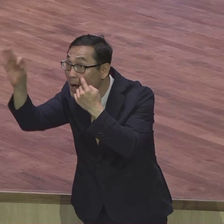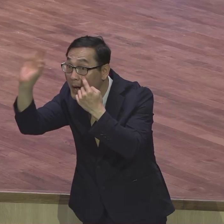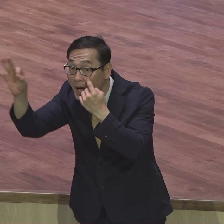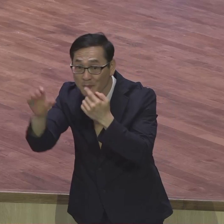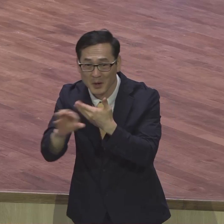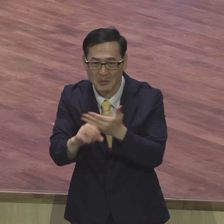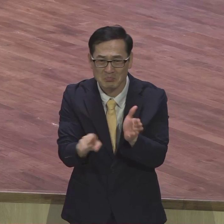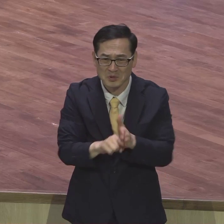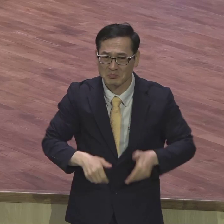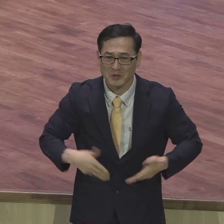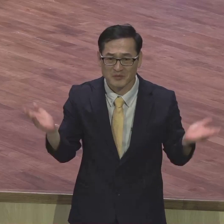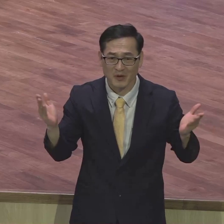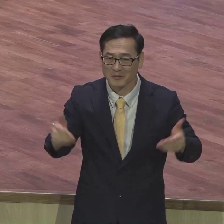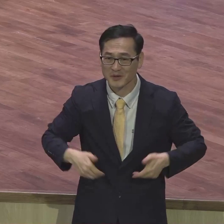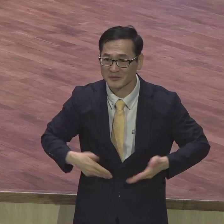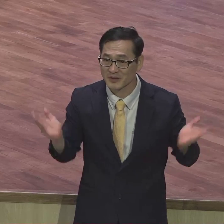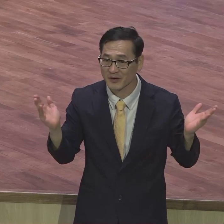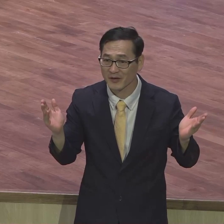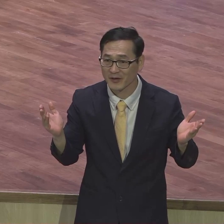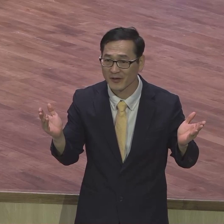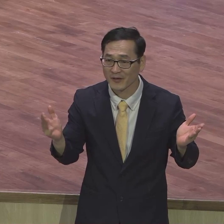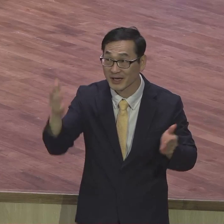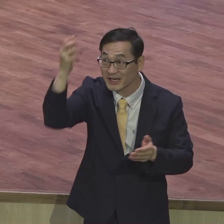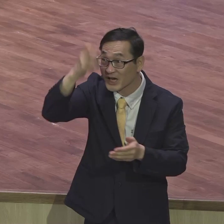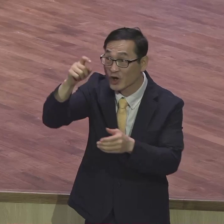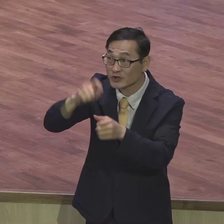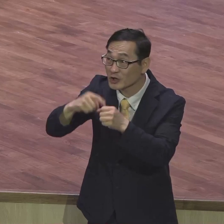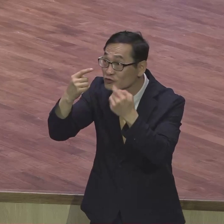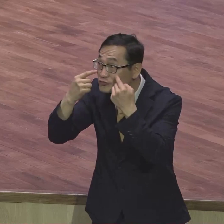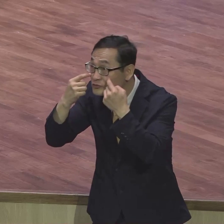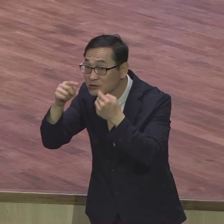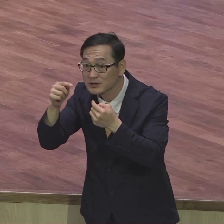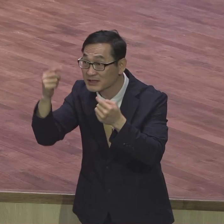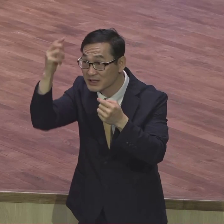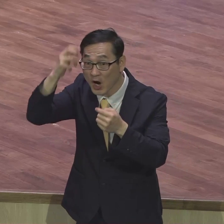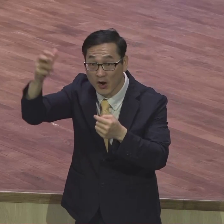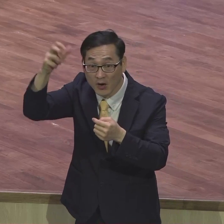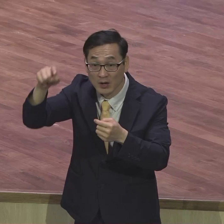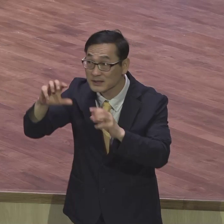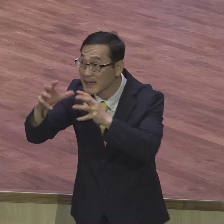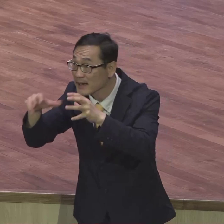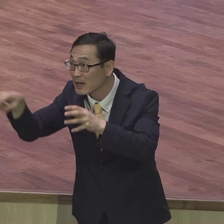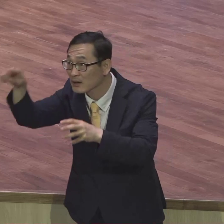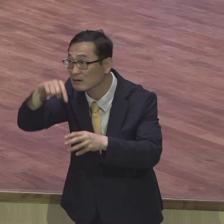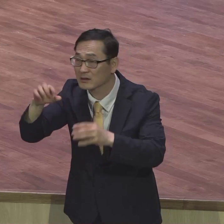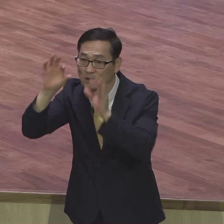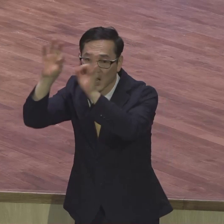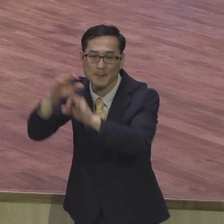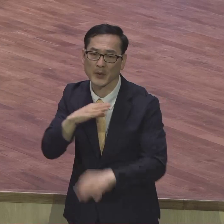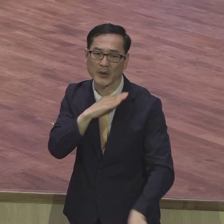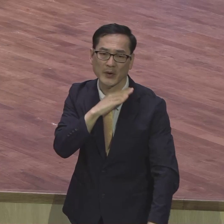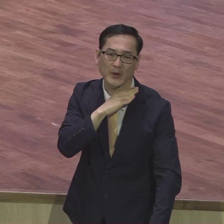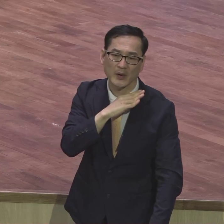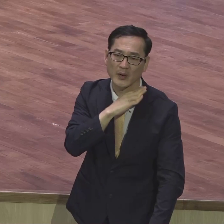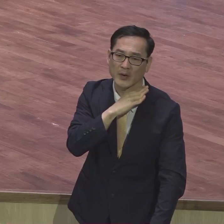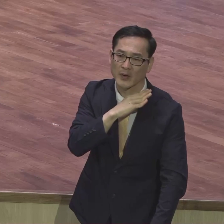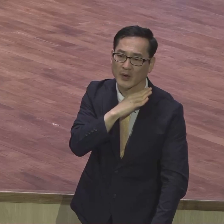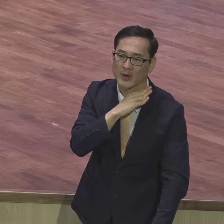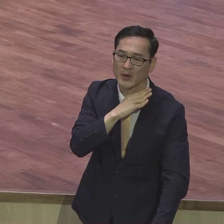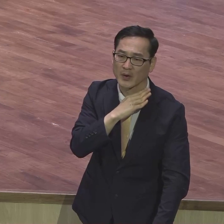필요 없잖아요 영의 세계는 보이지 않습니다 하나님의 말씀은 영적인 눈에 보이지 않습니다 전부